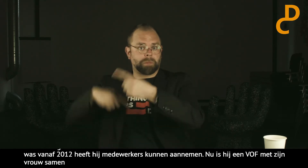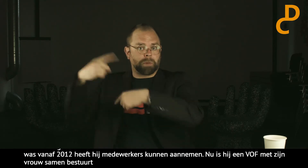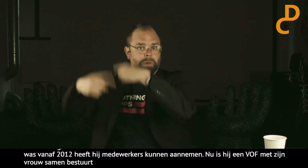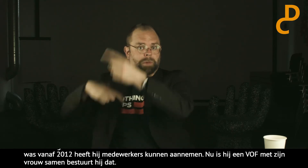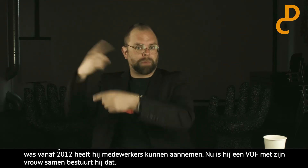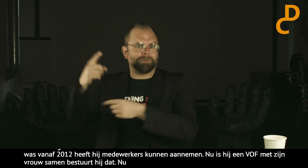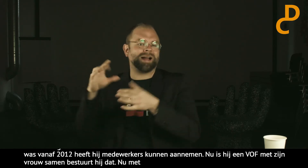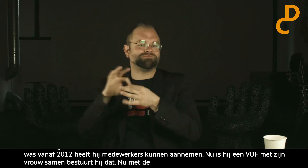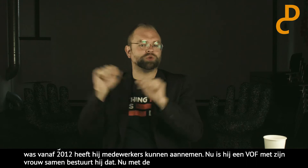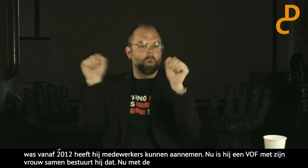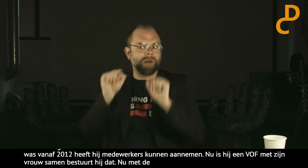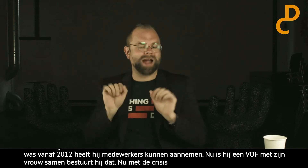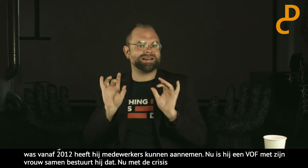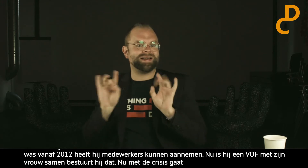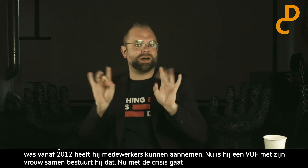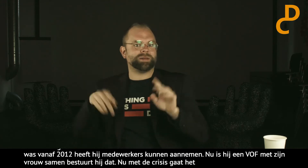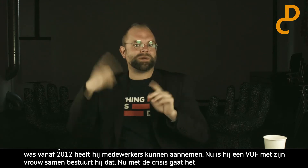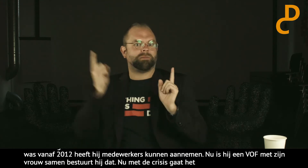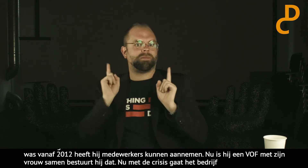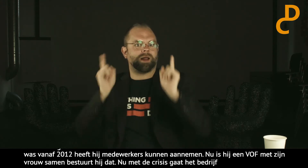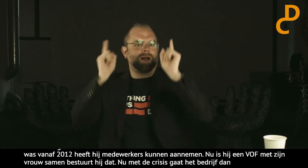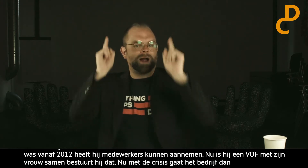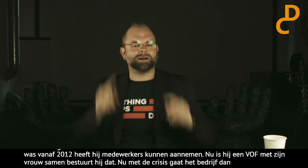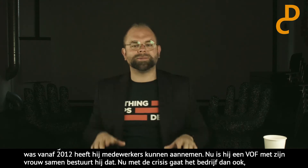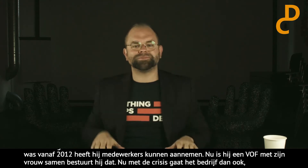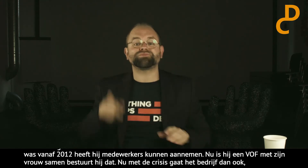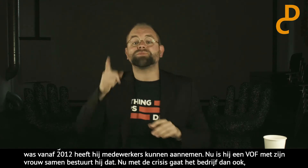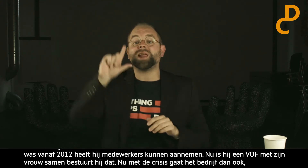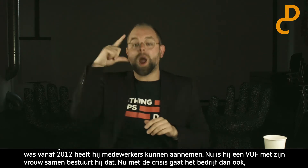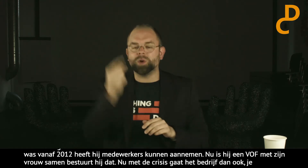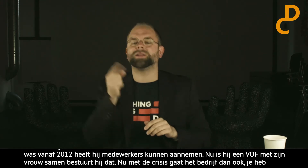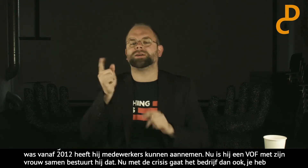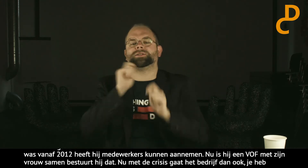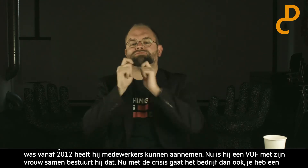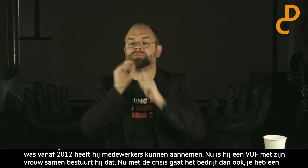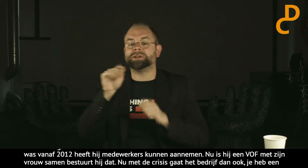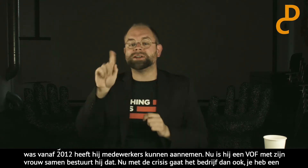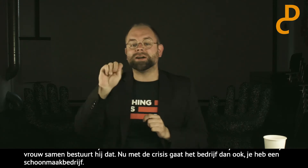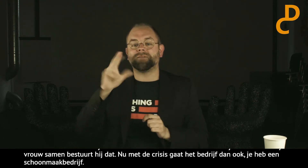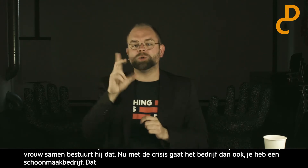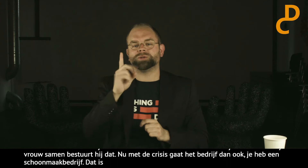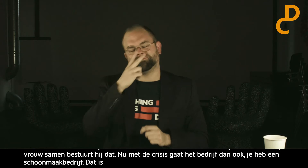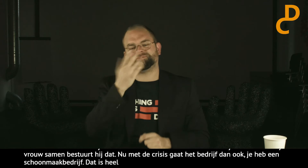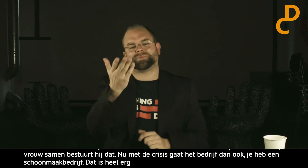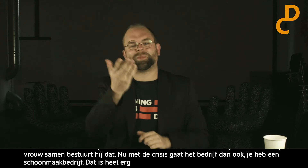Gaat dat bedrijf dan ook goed of niet? Hij heeft natuurlijk een schoonmaakbedrijf. Dat is natuurlijk heel erg belangrijk in deze tijd. Carolien heeft hem geïnterviewd.